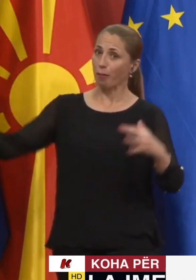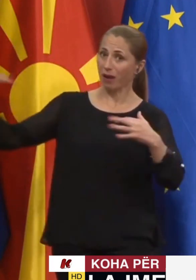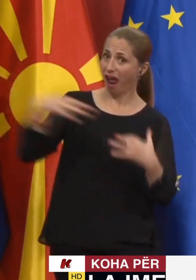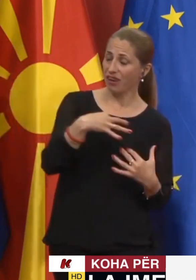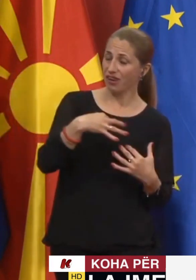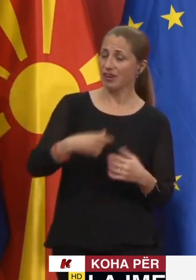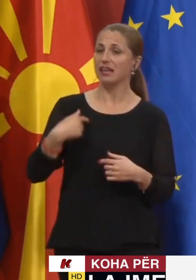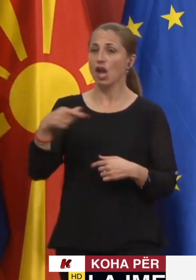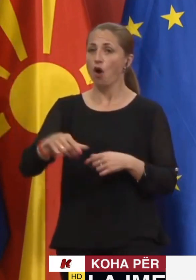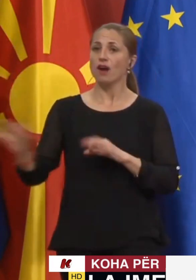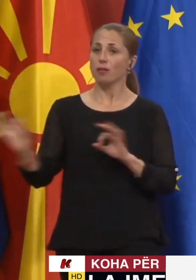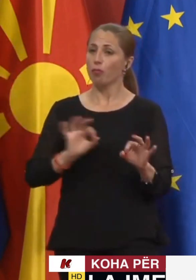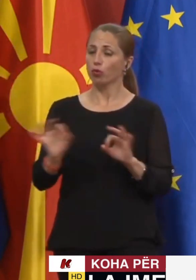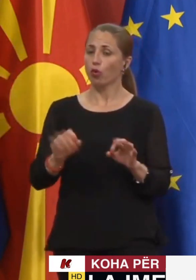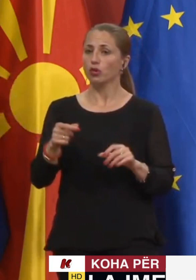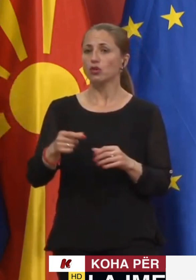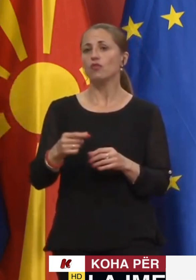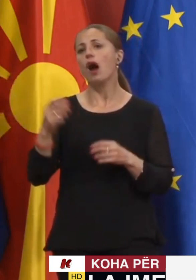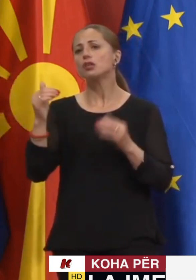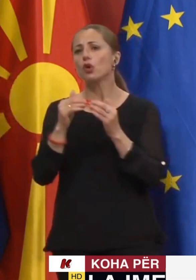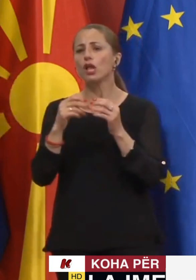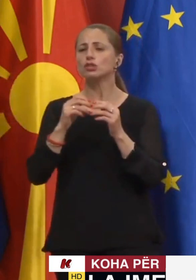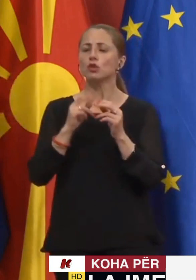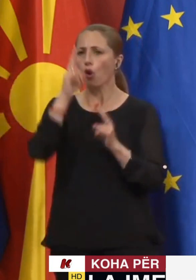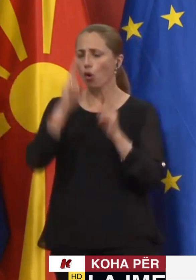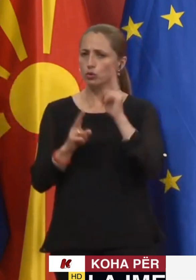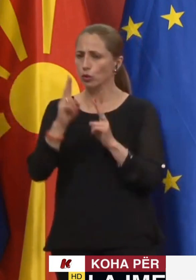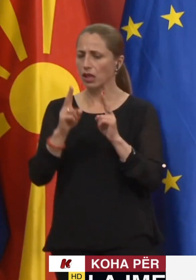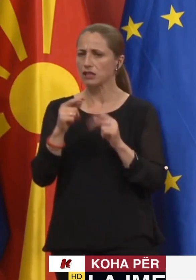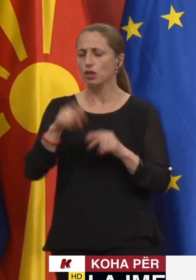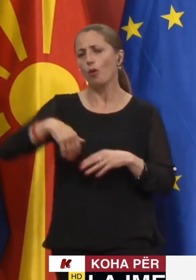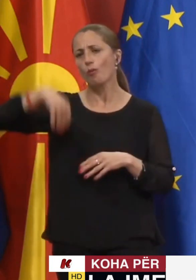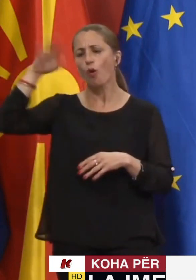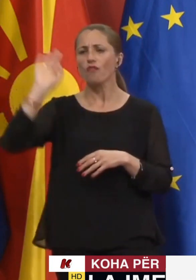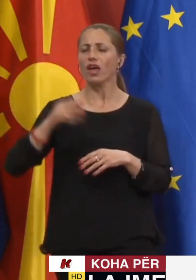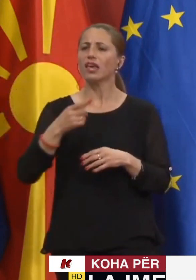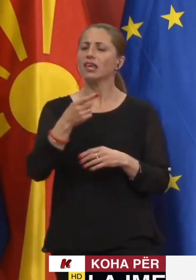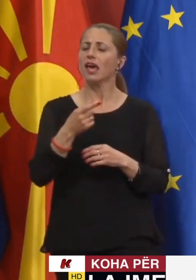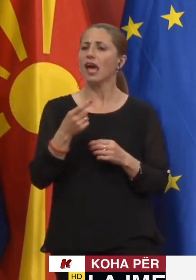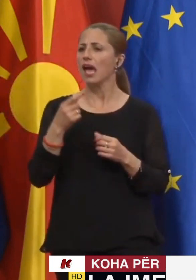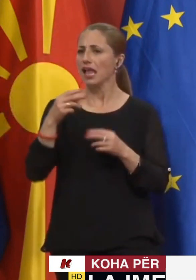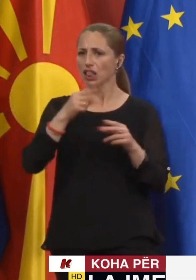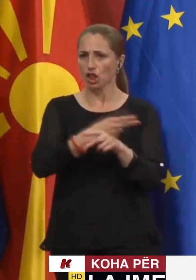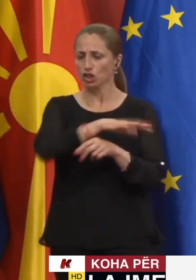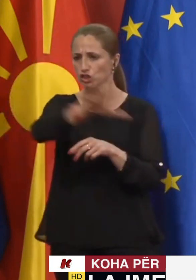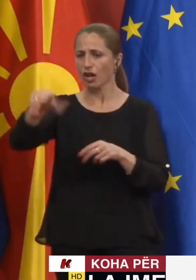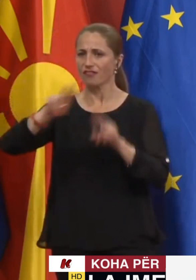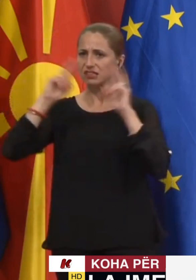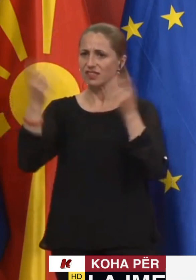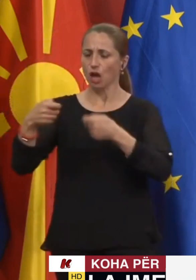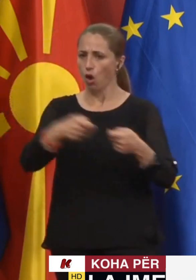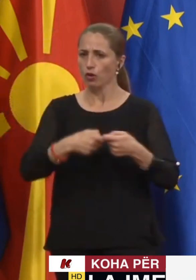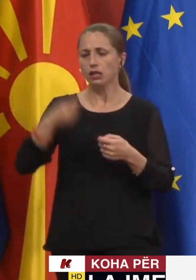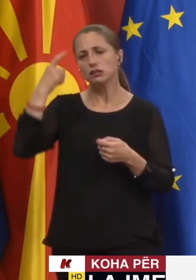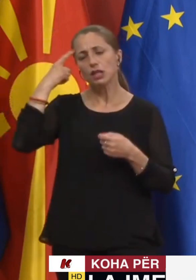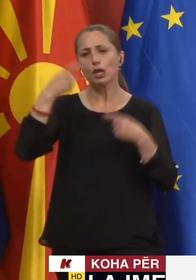Do të njësim investimet të më dha në sistemi shëndetsor dhe do të përfërsojmë repartet për përkujdesi intenzive në të gjith vendin, po